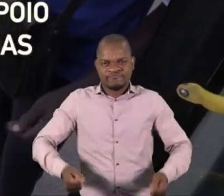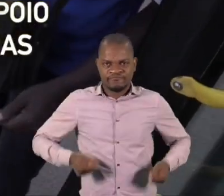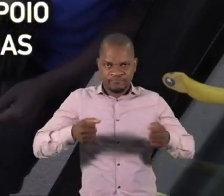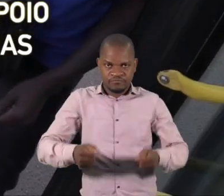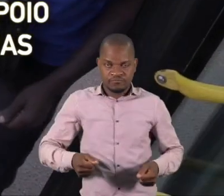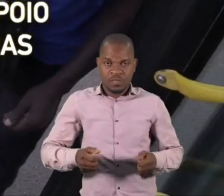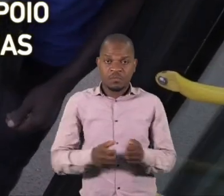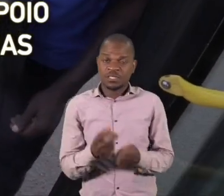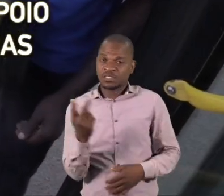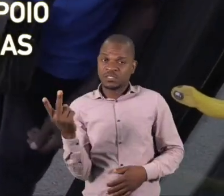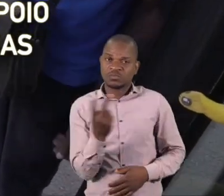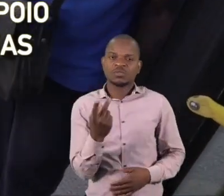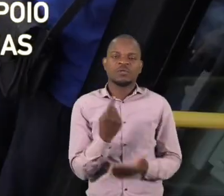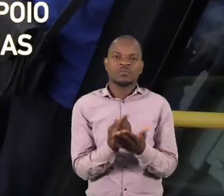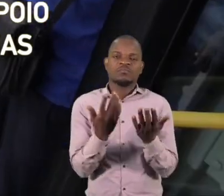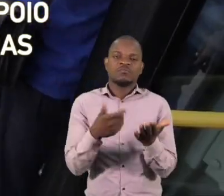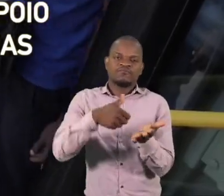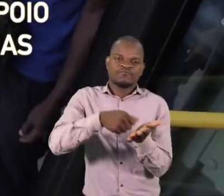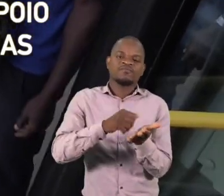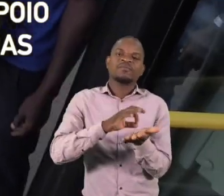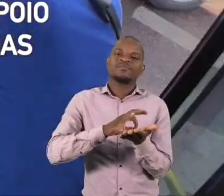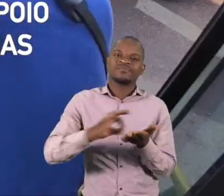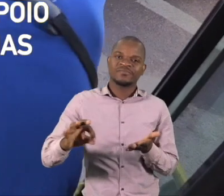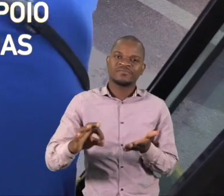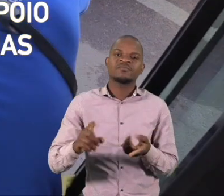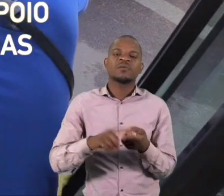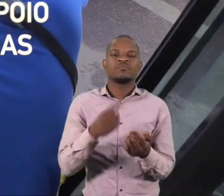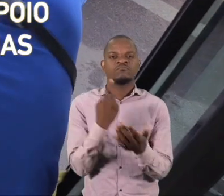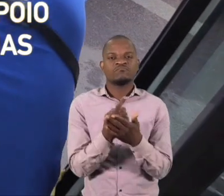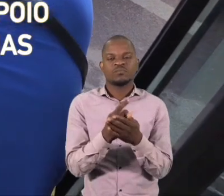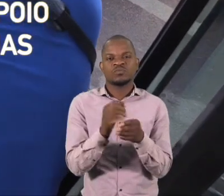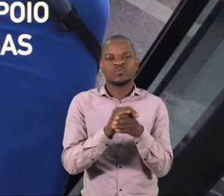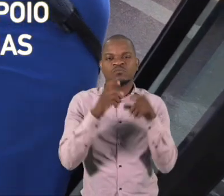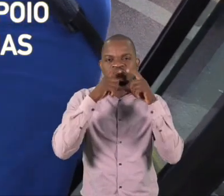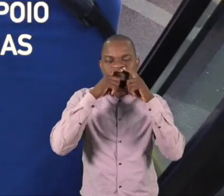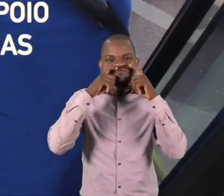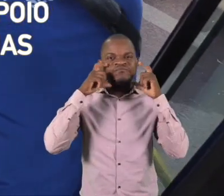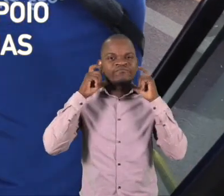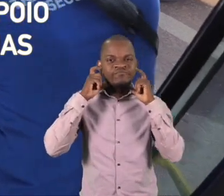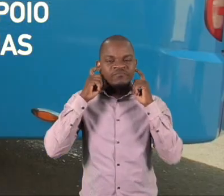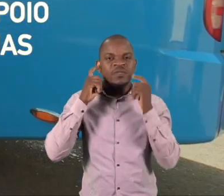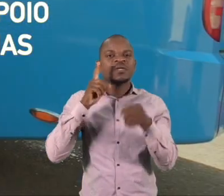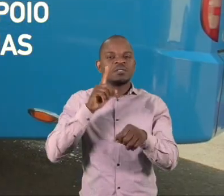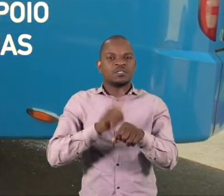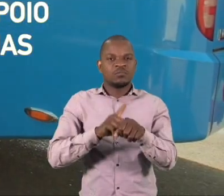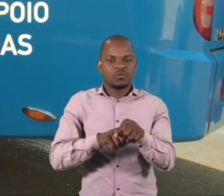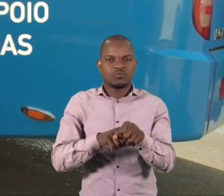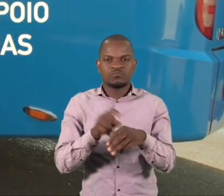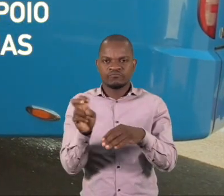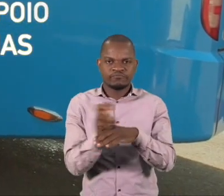apoiante e o passageiro devem desinfectar as mãos. Ambos devem usar máscara de proteção enquanto todo o processo